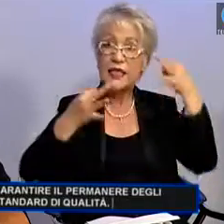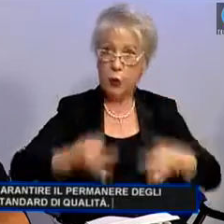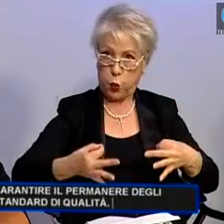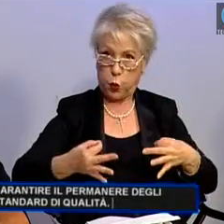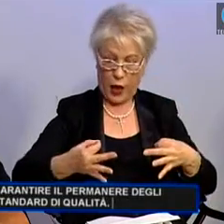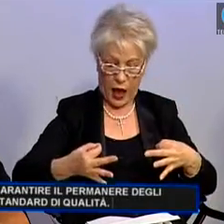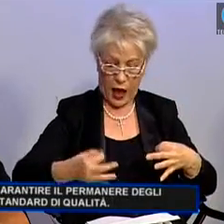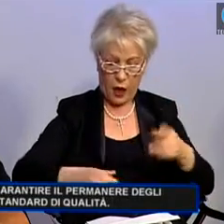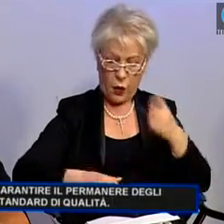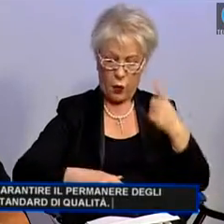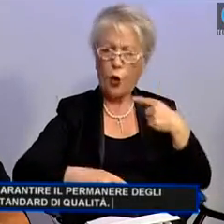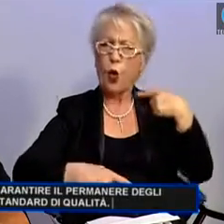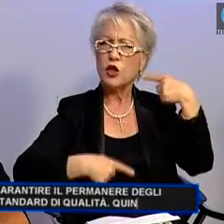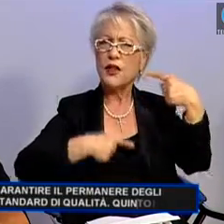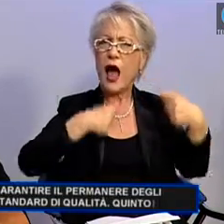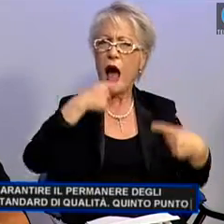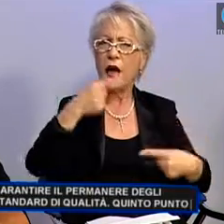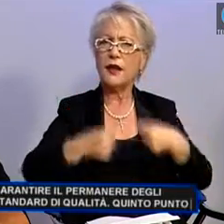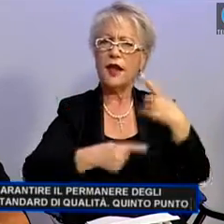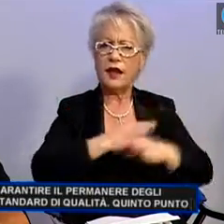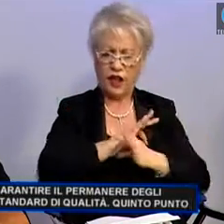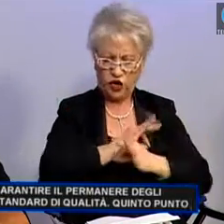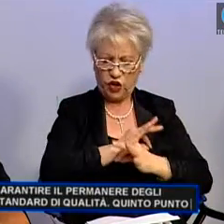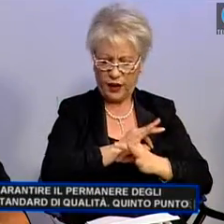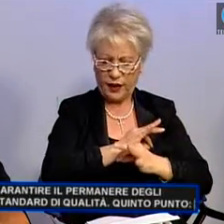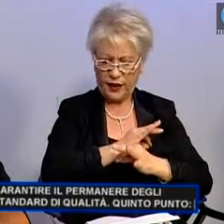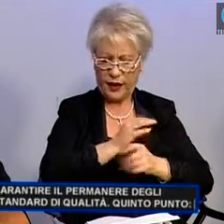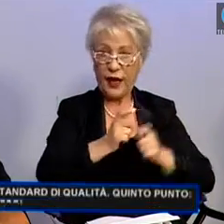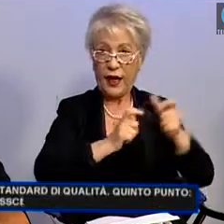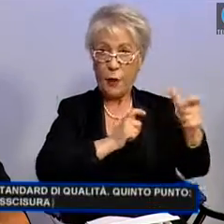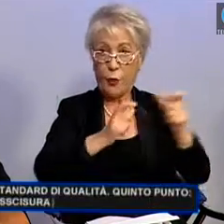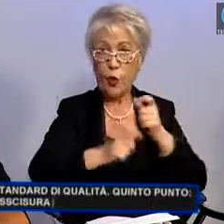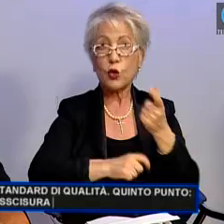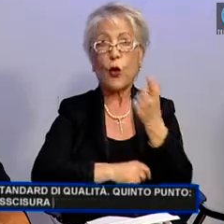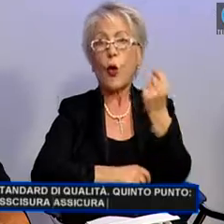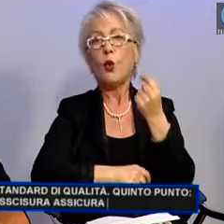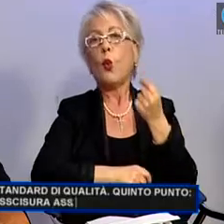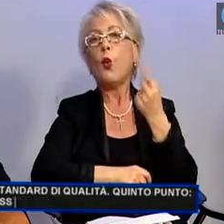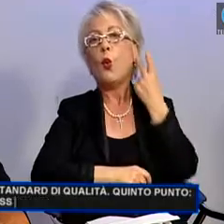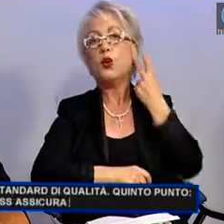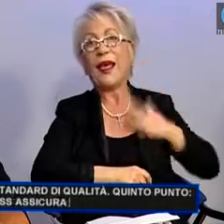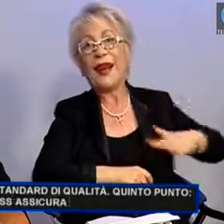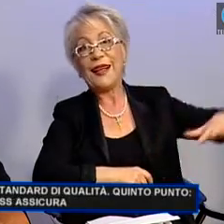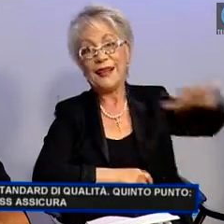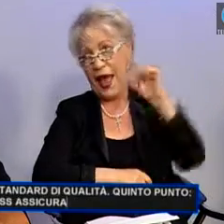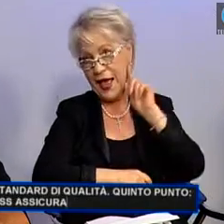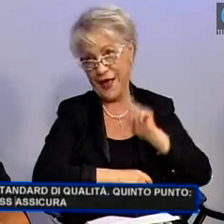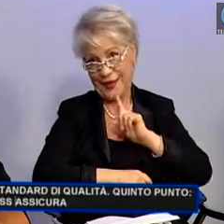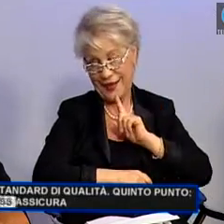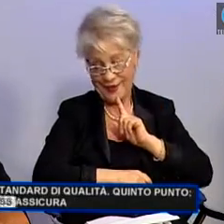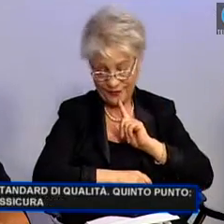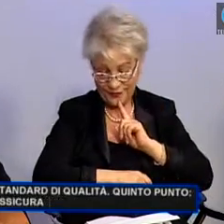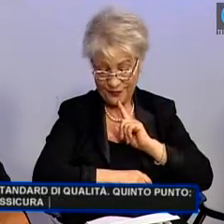Quinto punto, assicura un costante